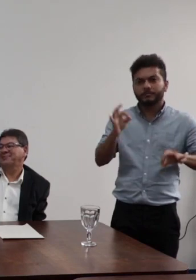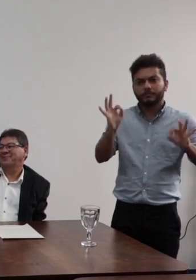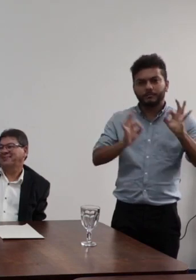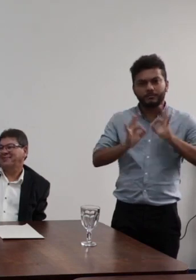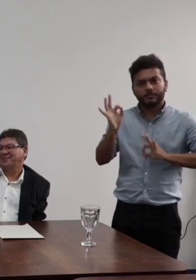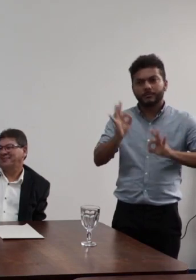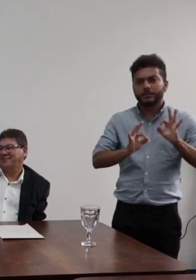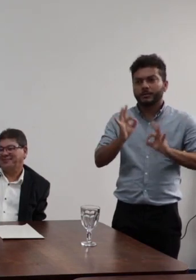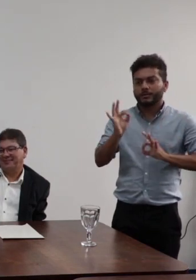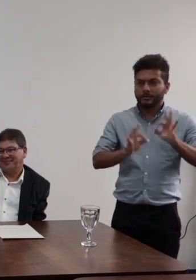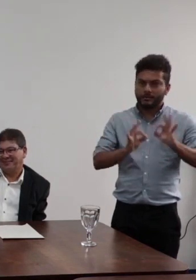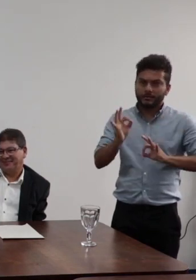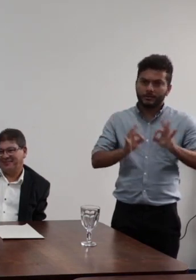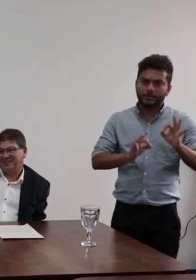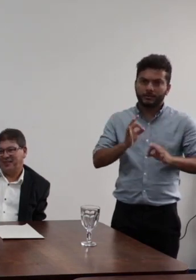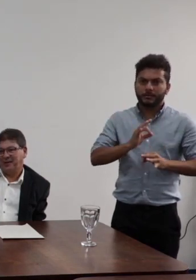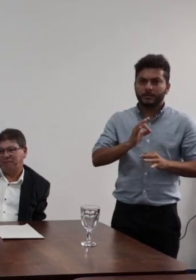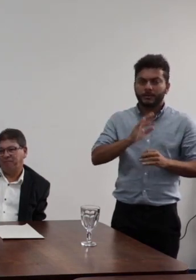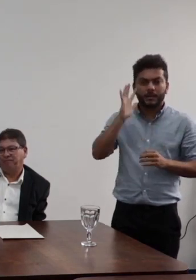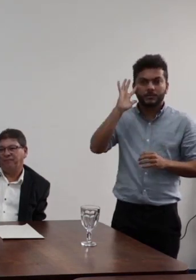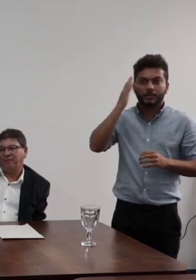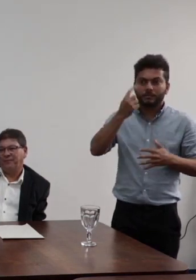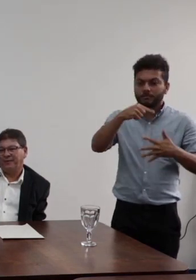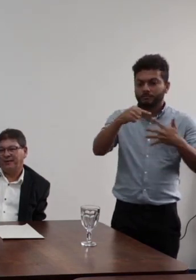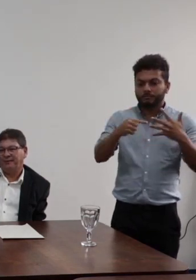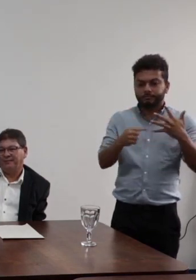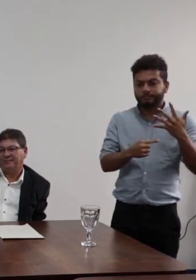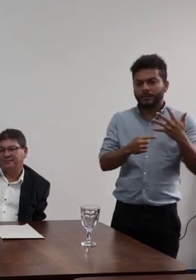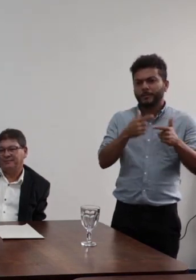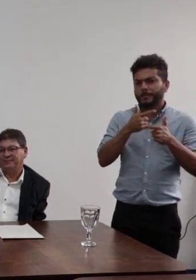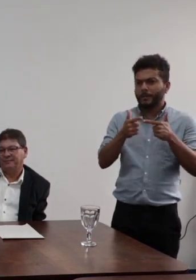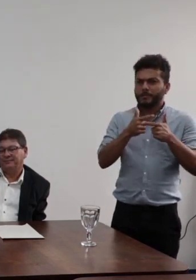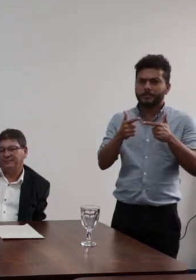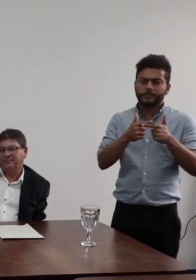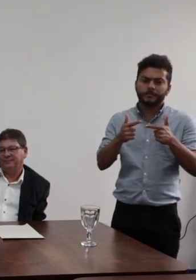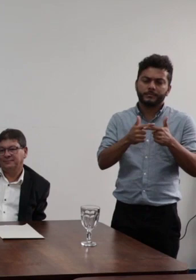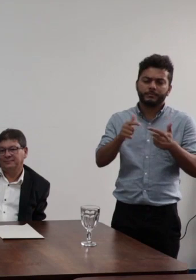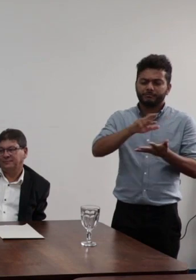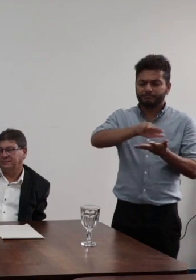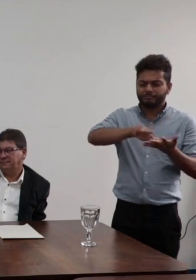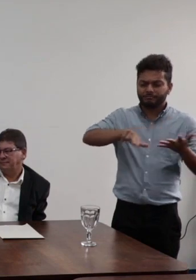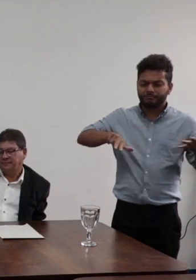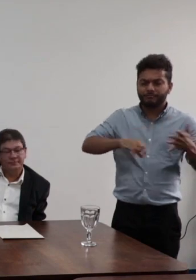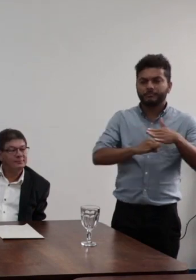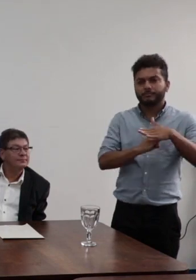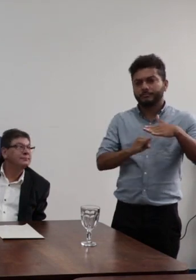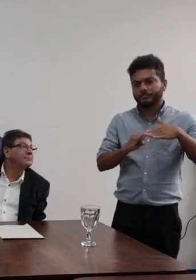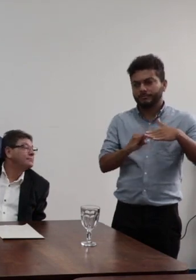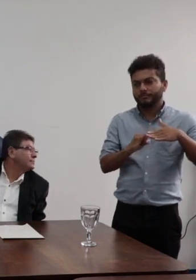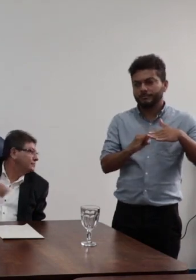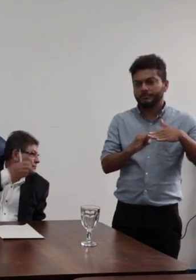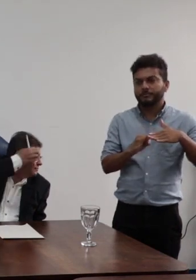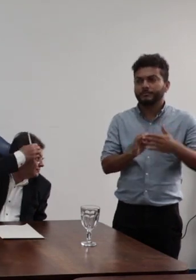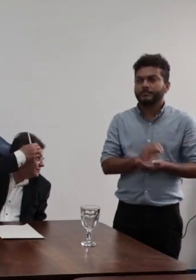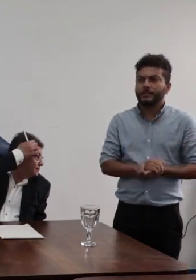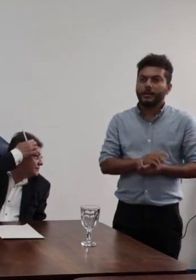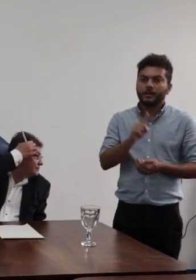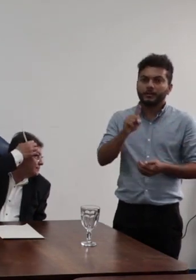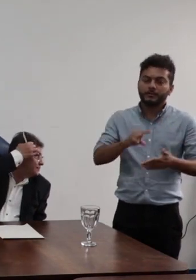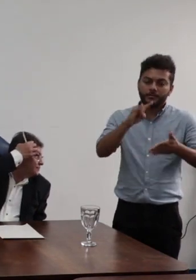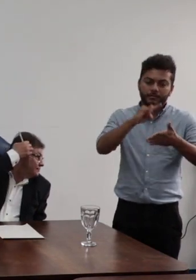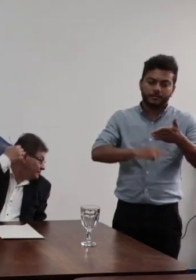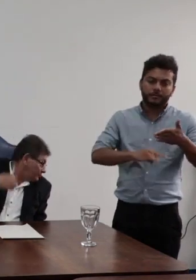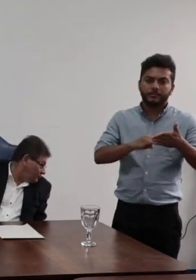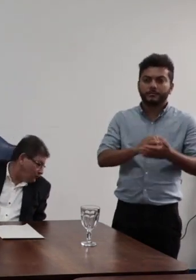de todas as questões de todas as situações que a instituição necessita que de fato seja um documento que a gente possa